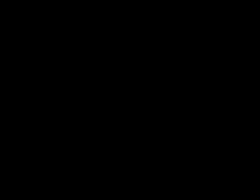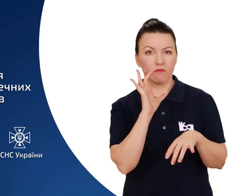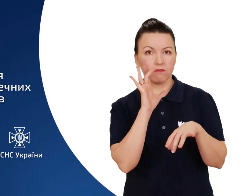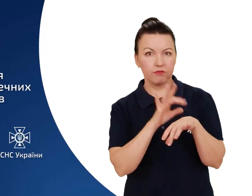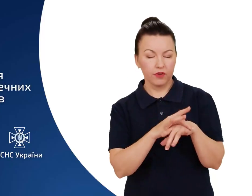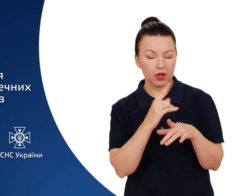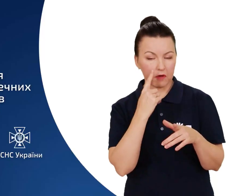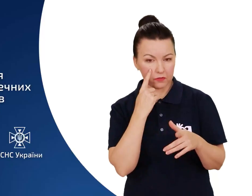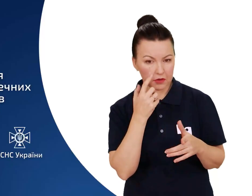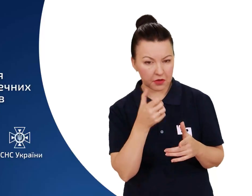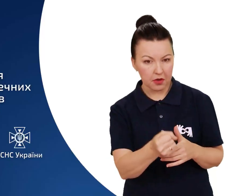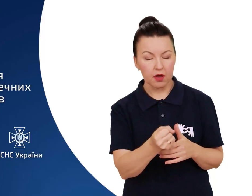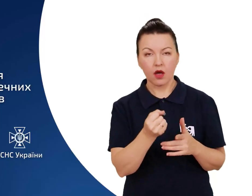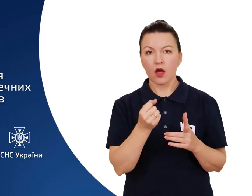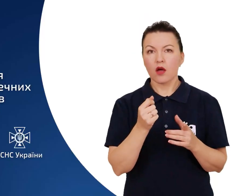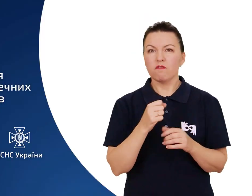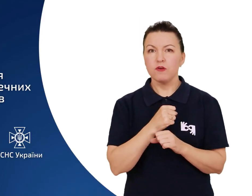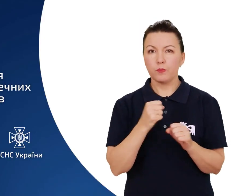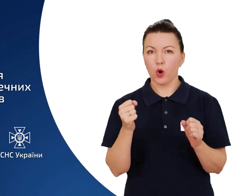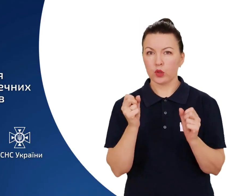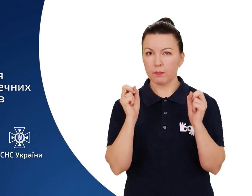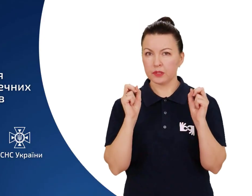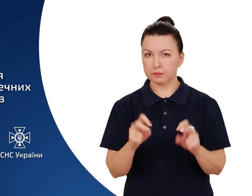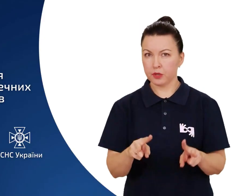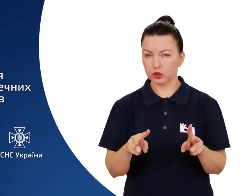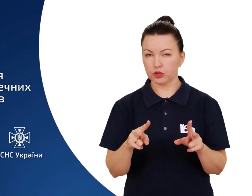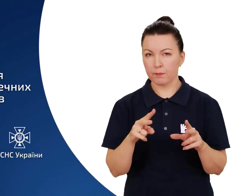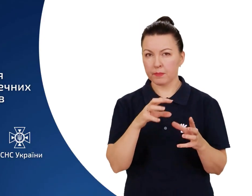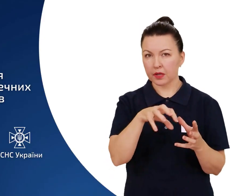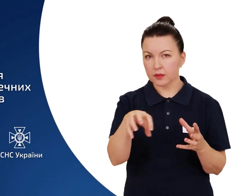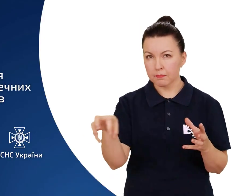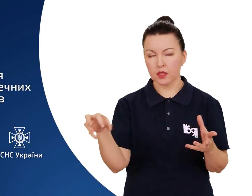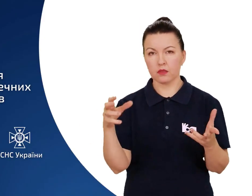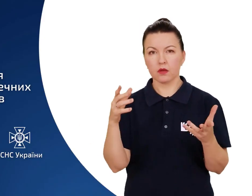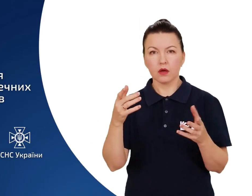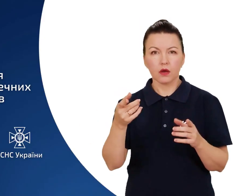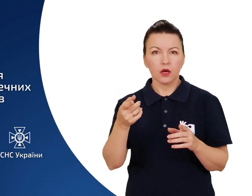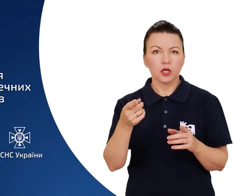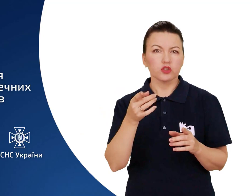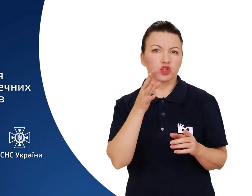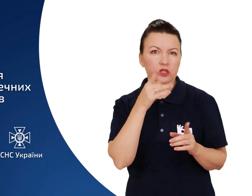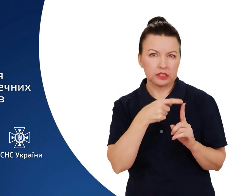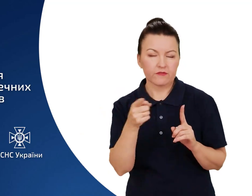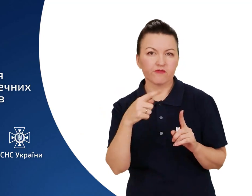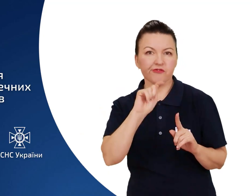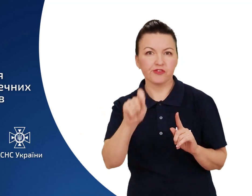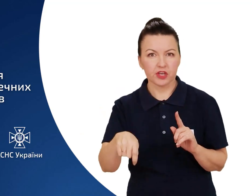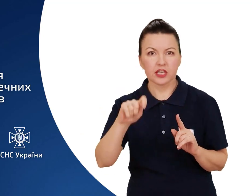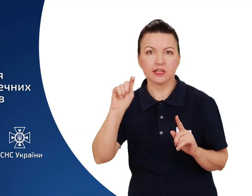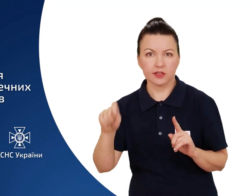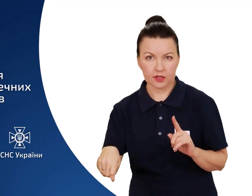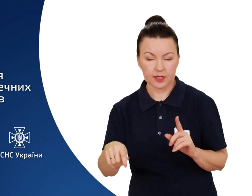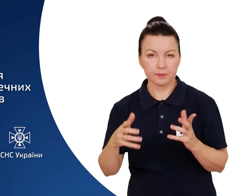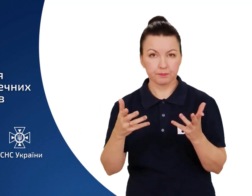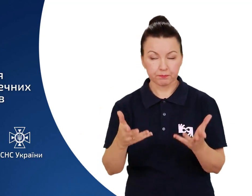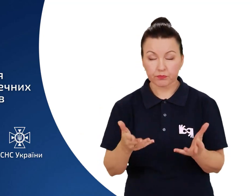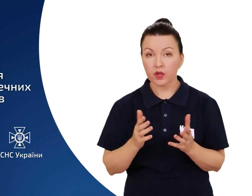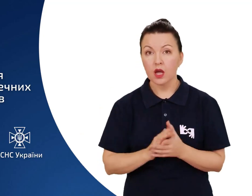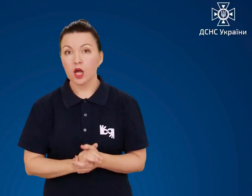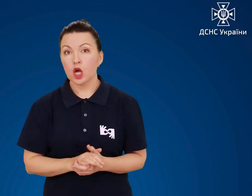Виявлення вибухонебезпечних предметів, боєприпасів, часів, війн. Для того,